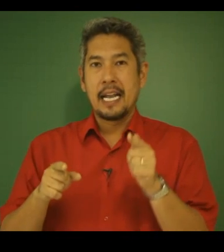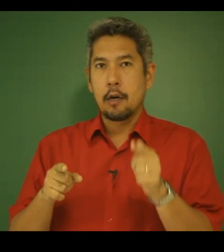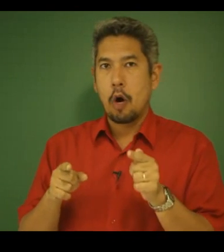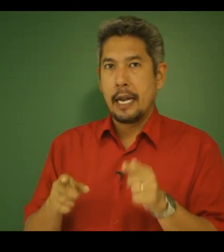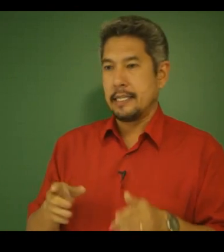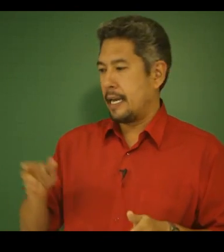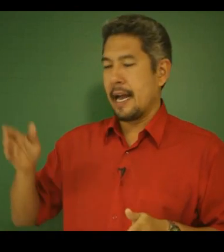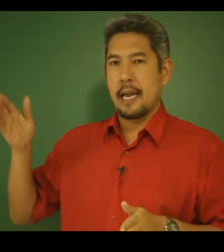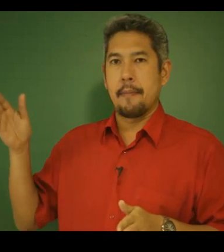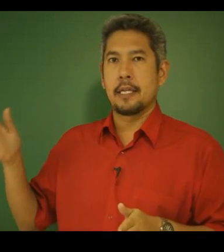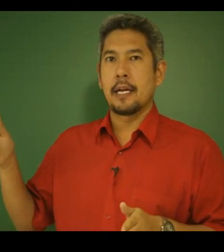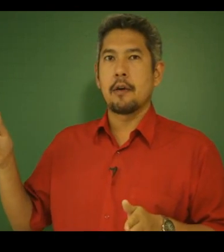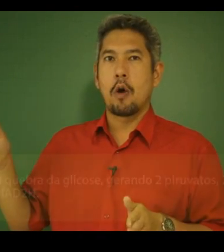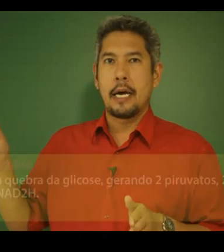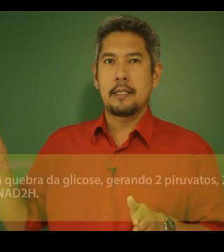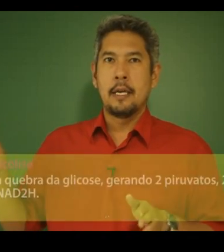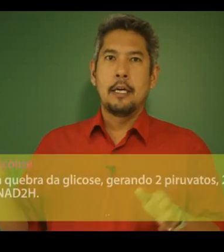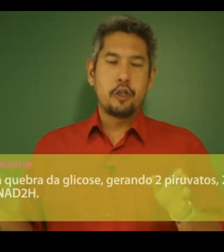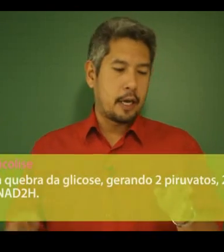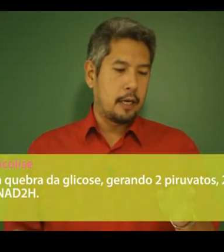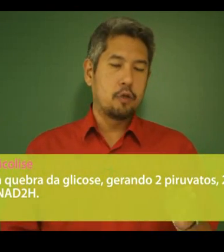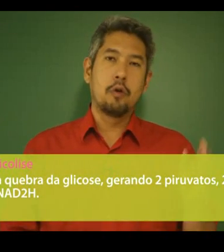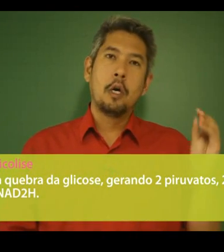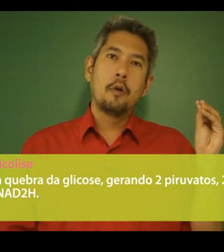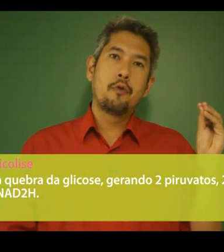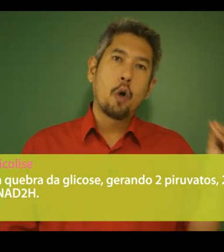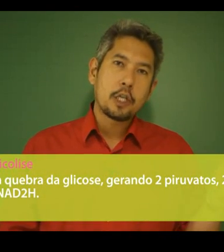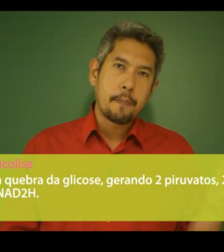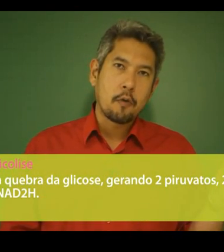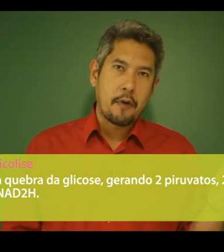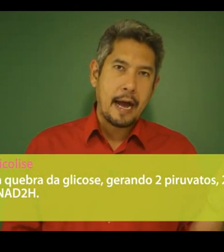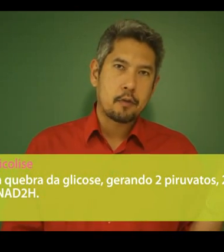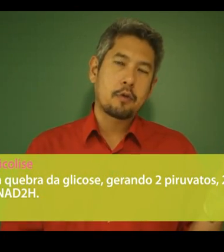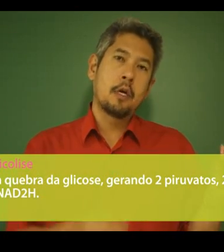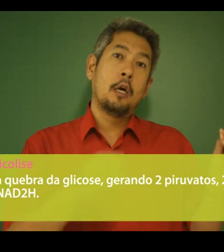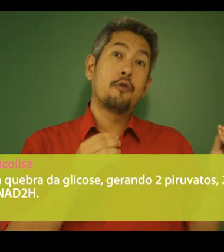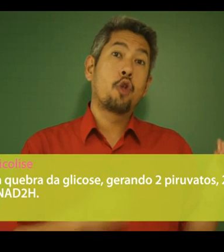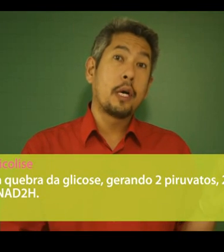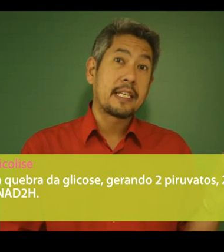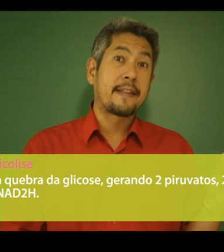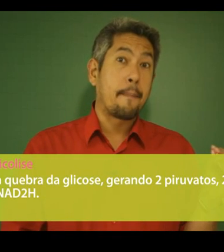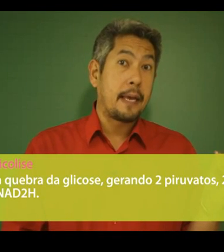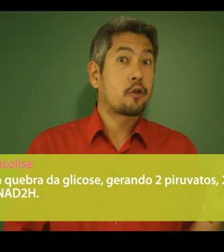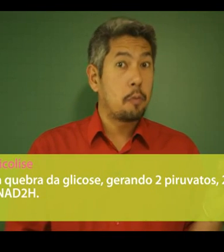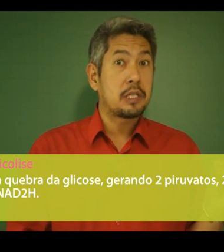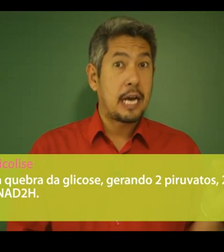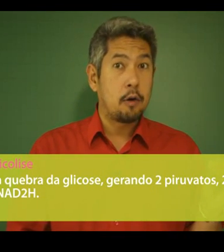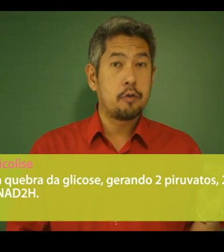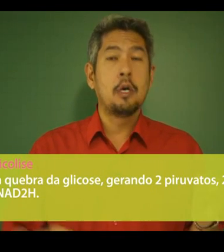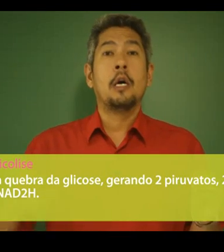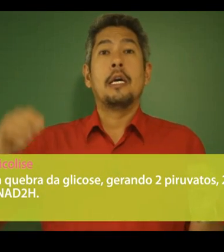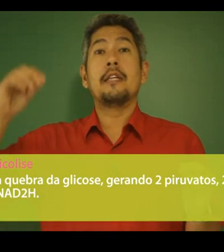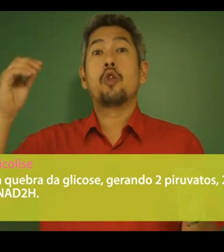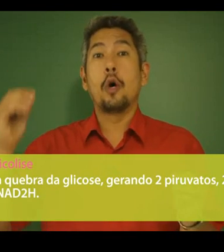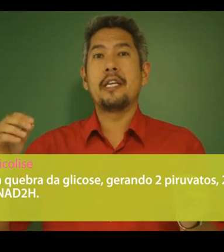glicólise é a quebra da glicose, gerando dois piruvatos, dois ATPs como saldo e dois